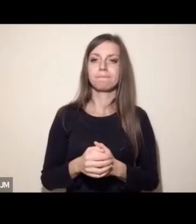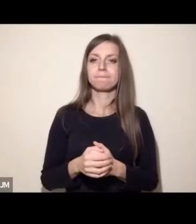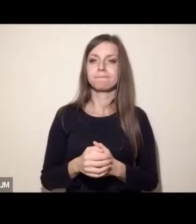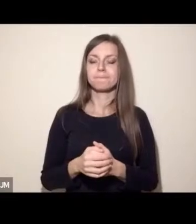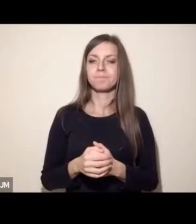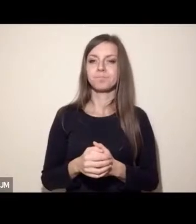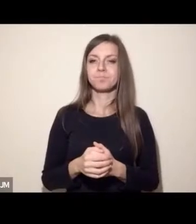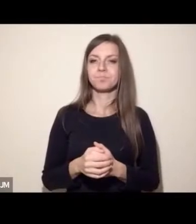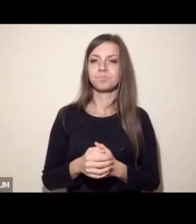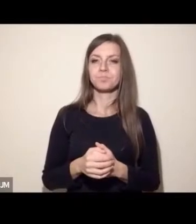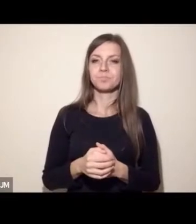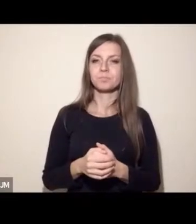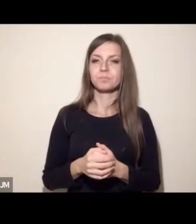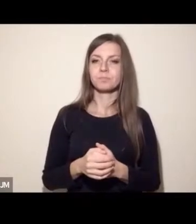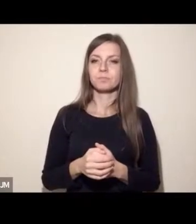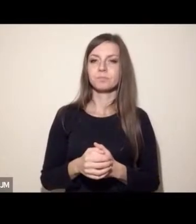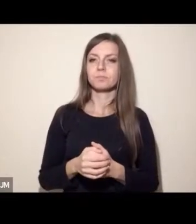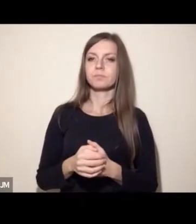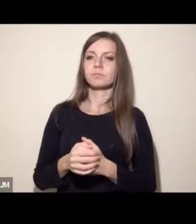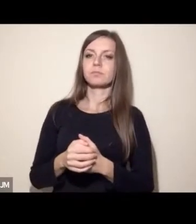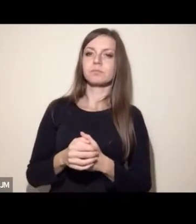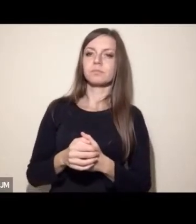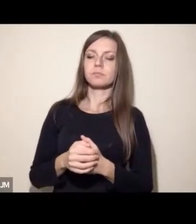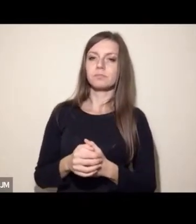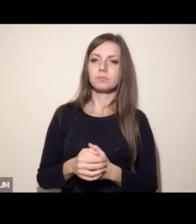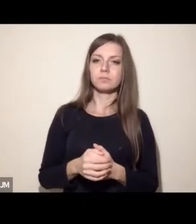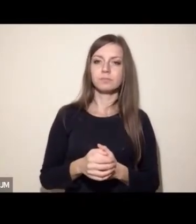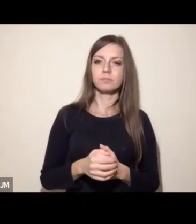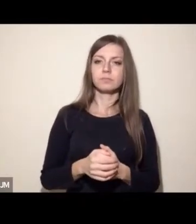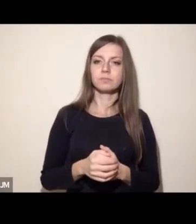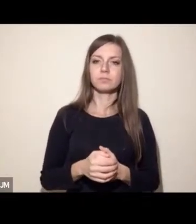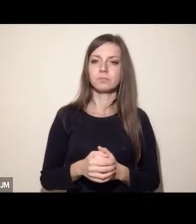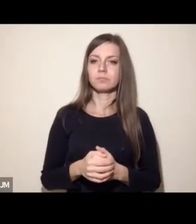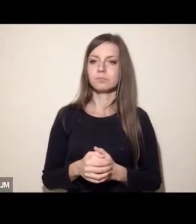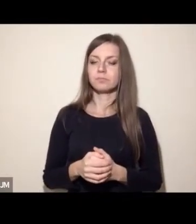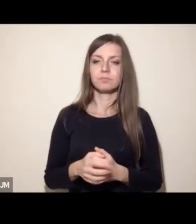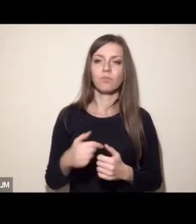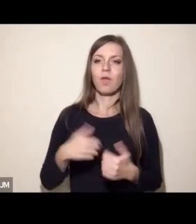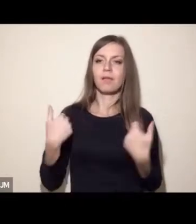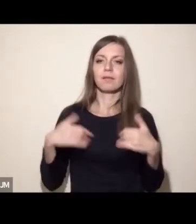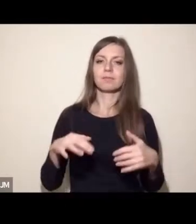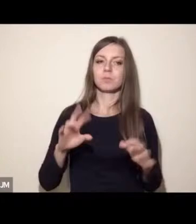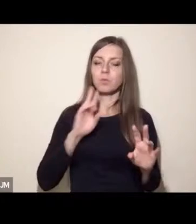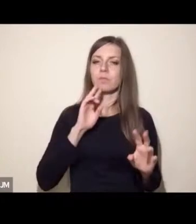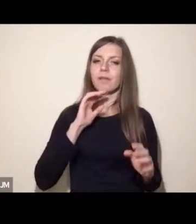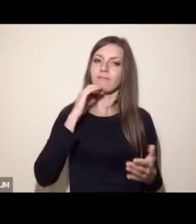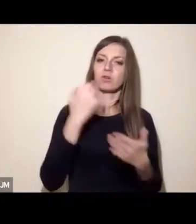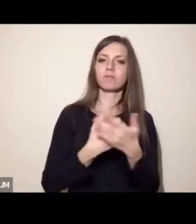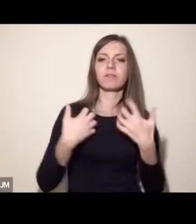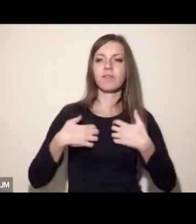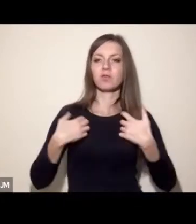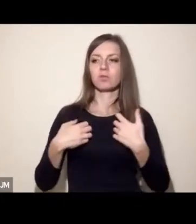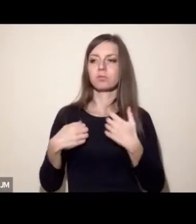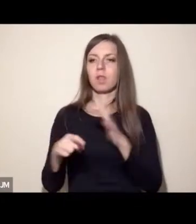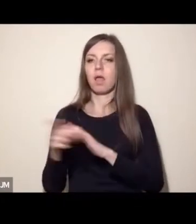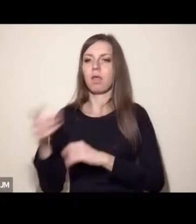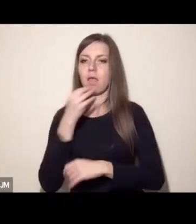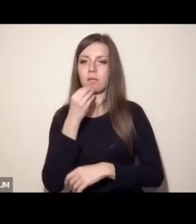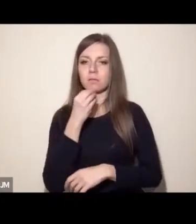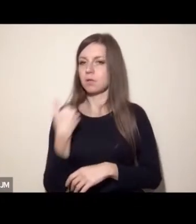wykorzystywania zwierząt na cele żywnościowe. No i faktycznie